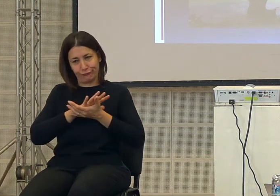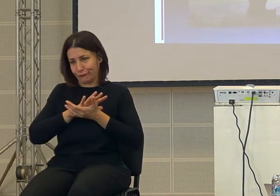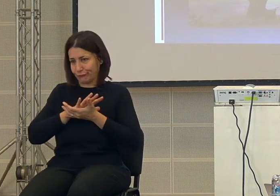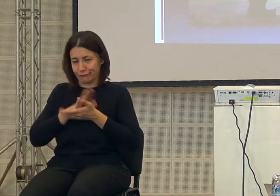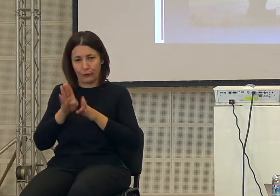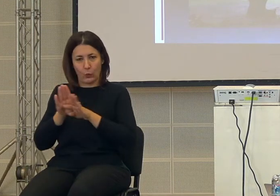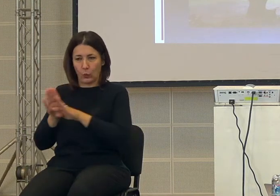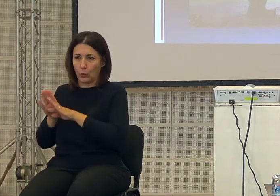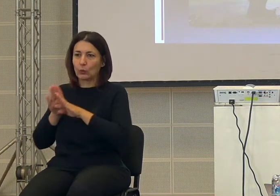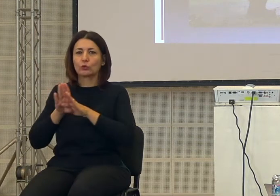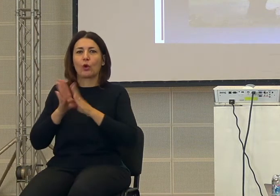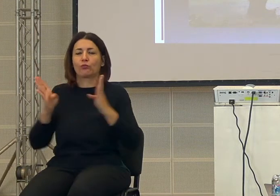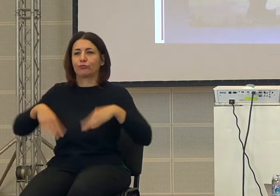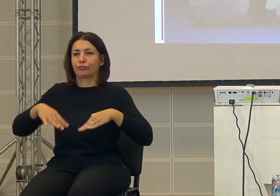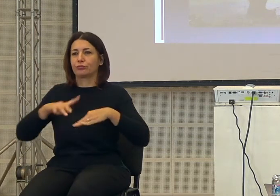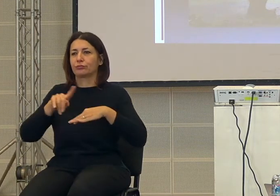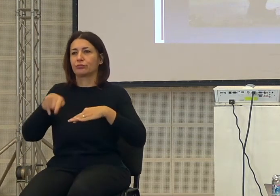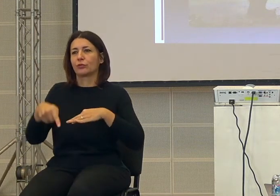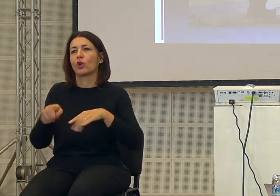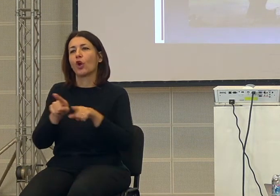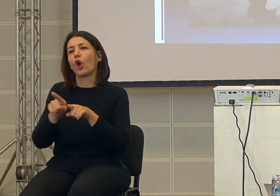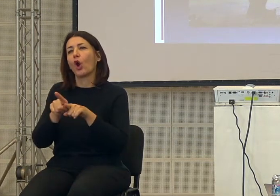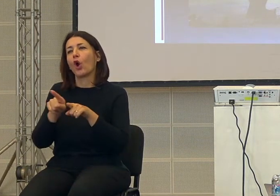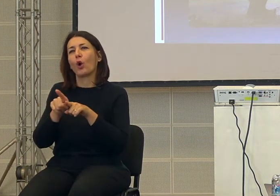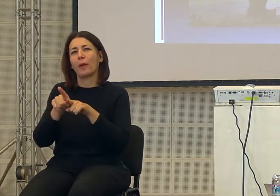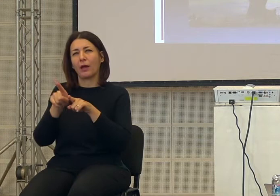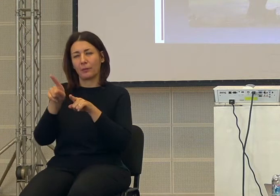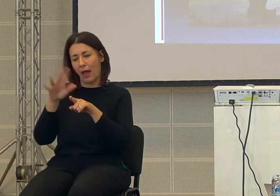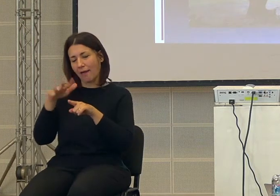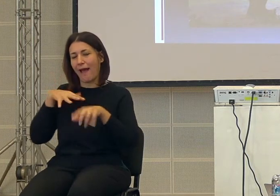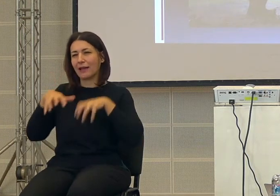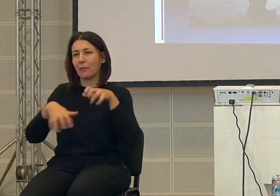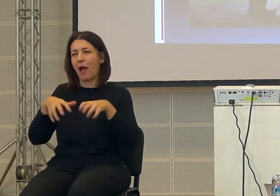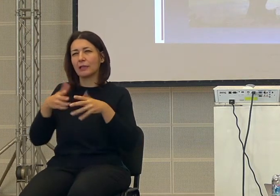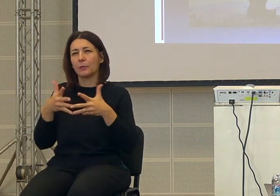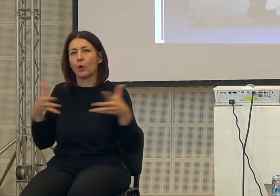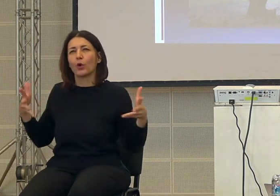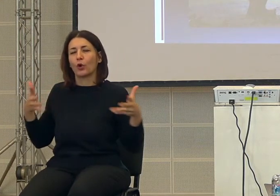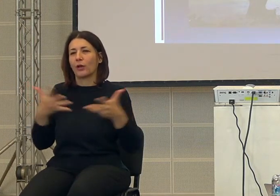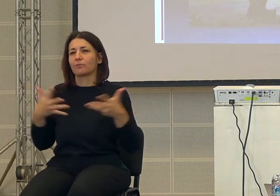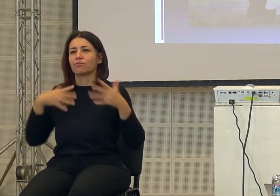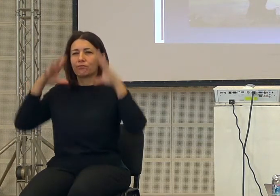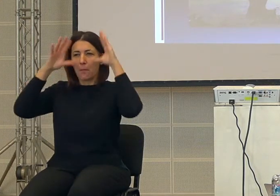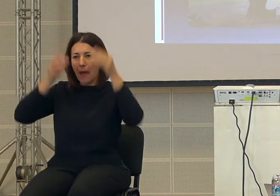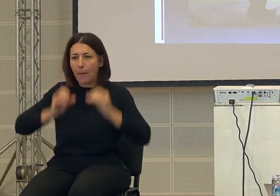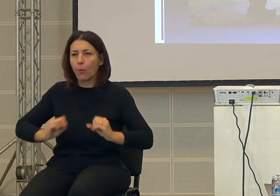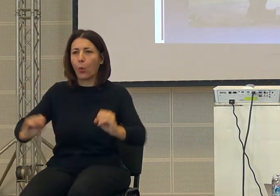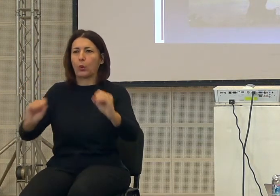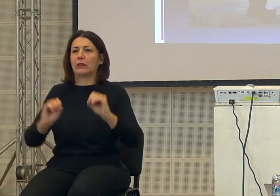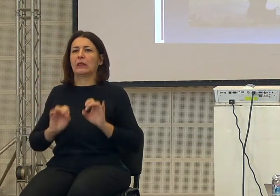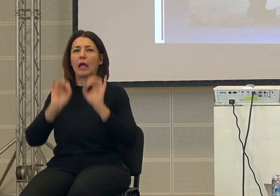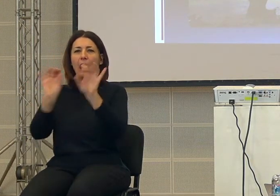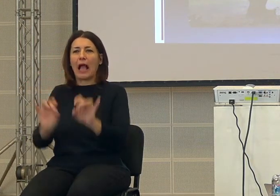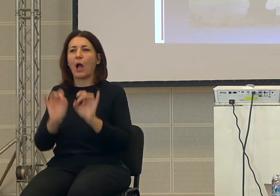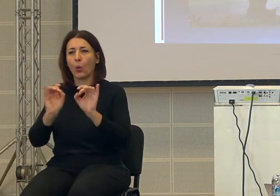elimina anche quello che viene chiamato la megafauna, cioè i mammut, i megadonti, c'erano un sacco di canguri giganti in Australia.